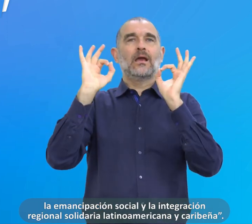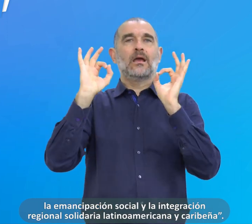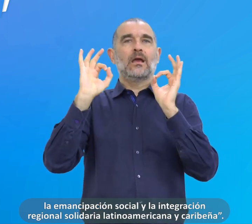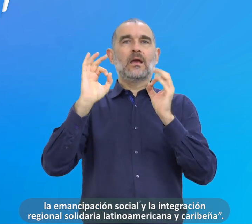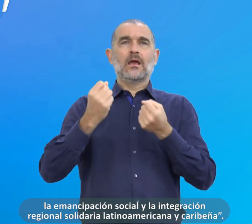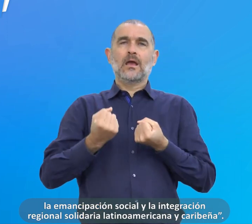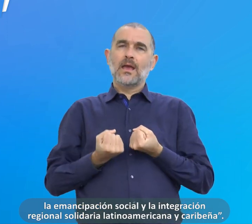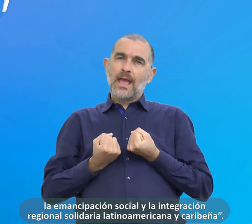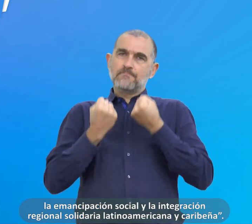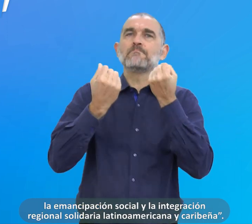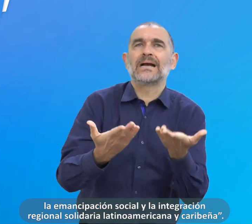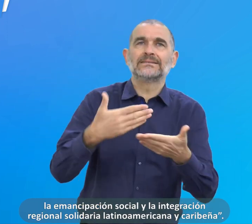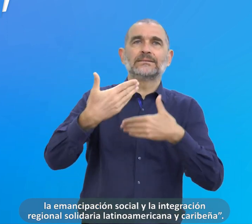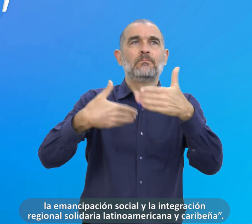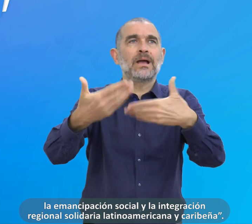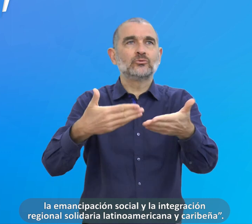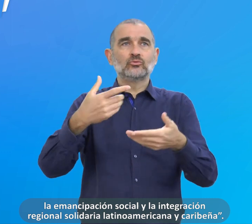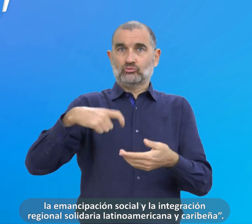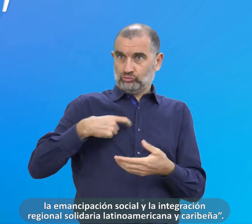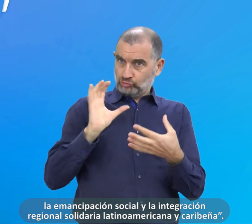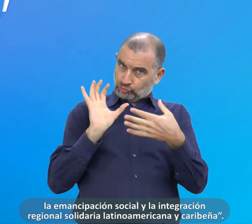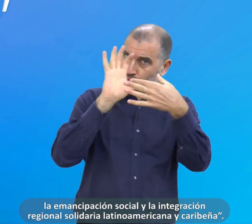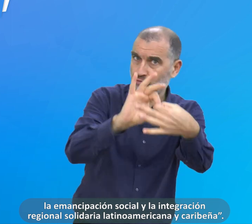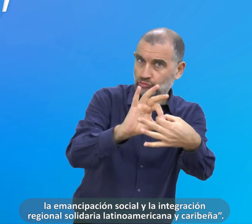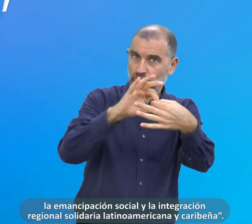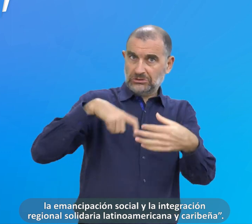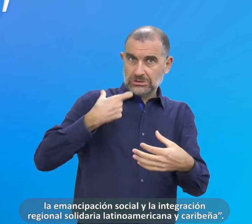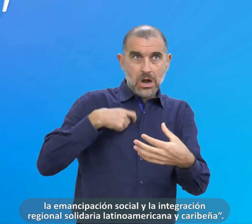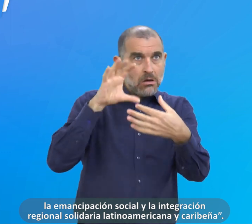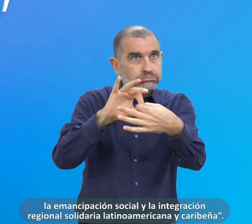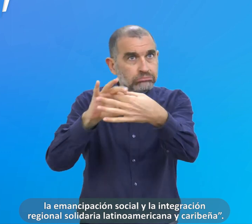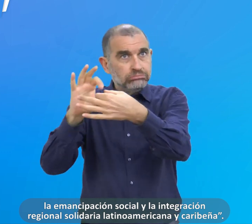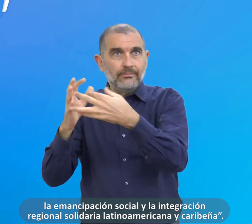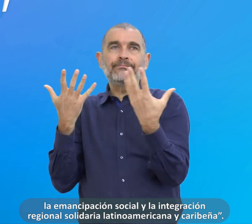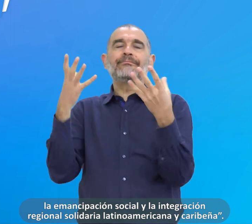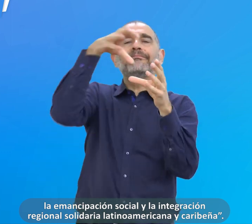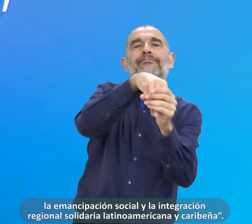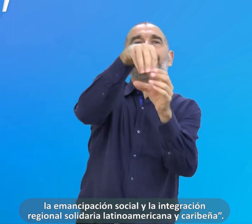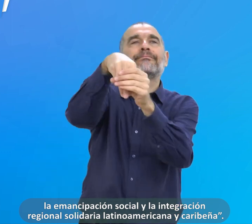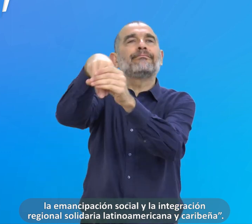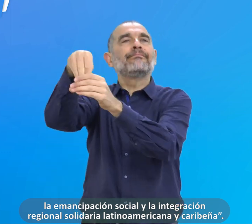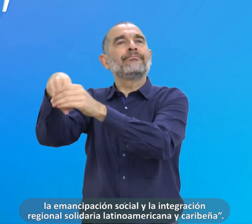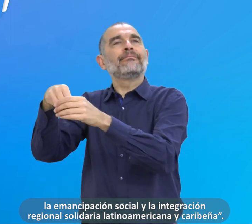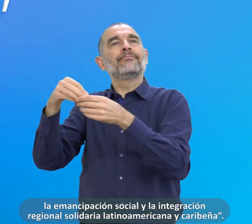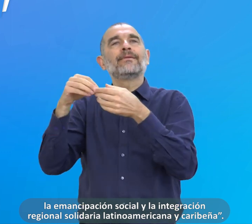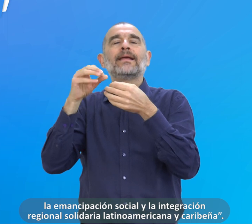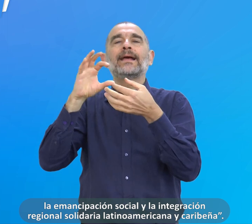la emancipación social y la integración regional